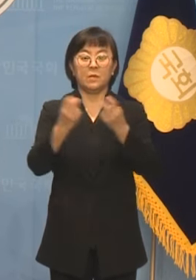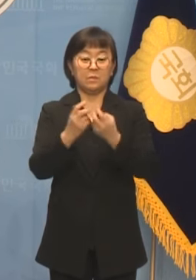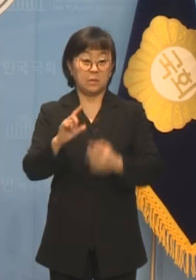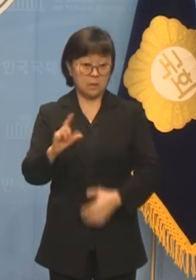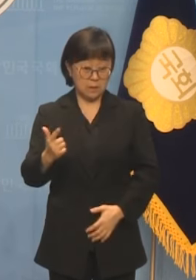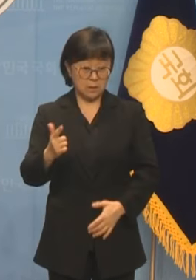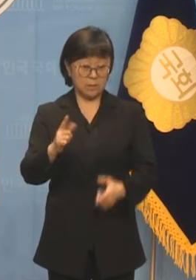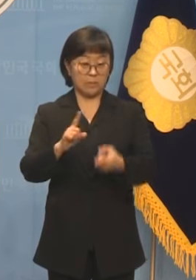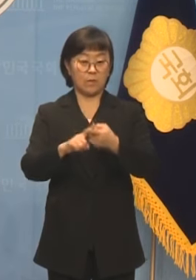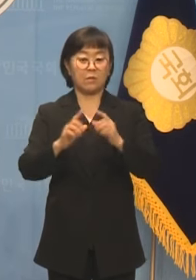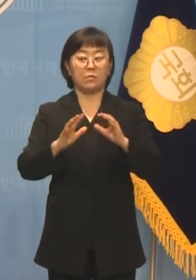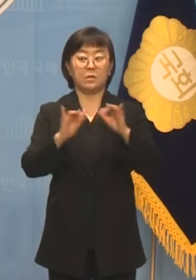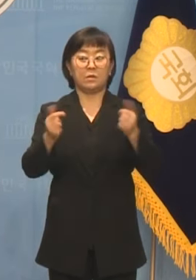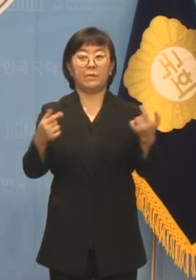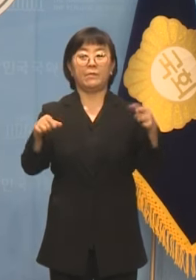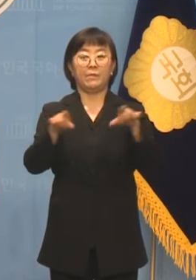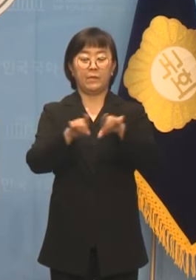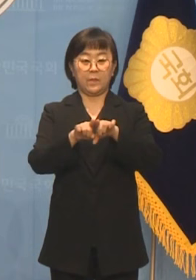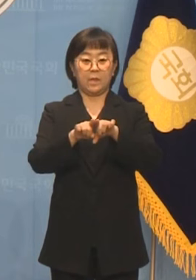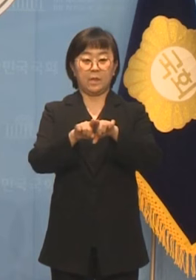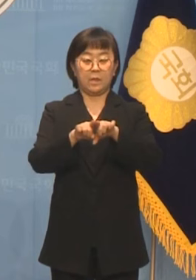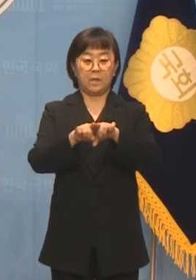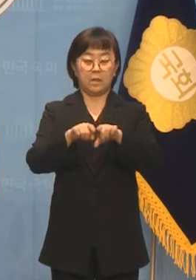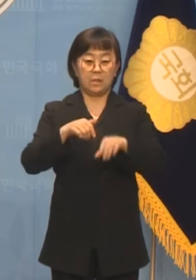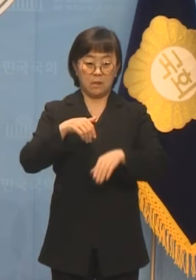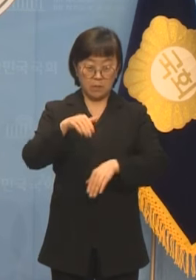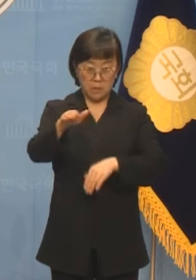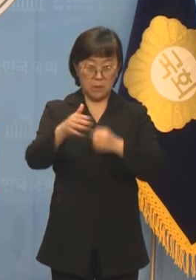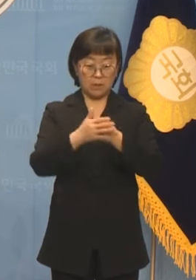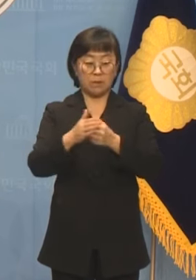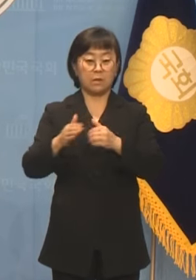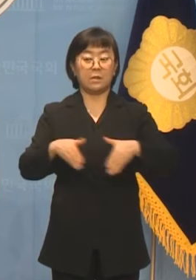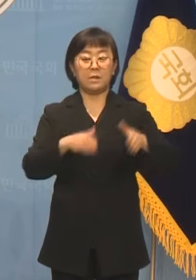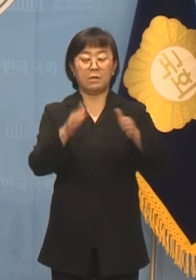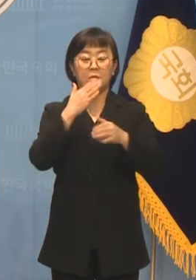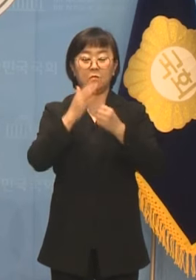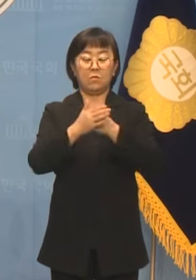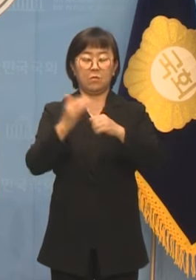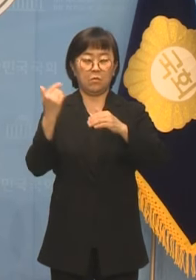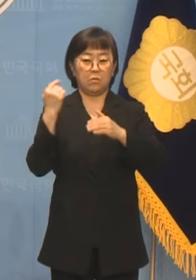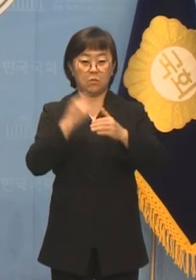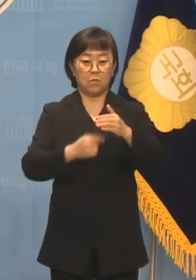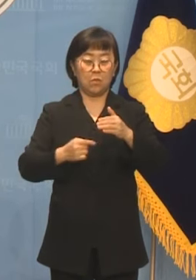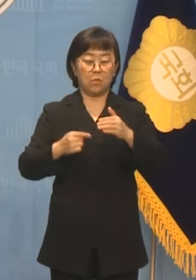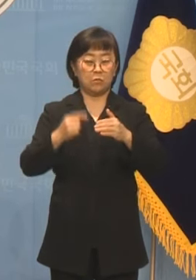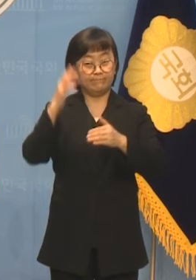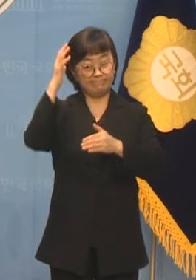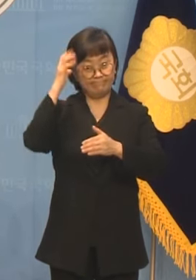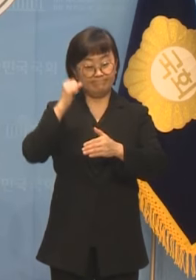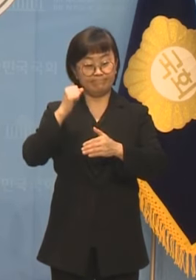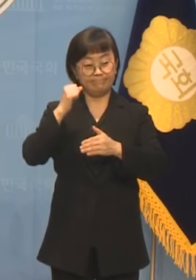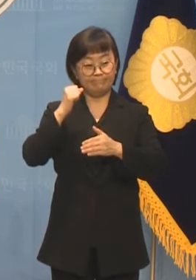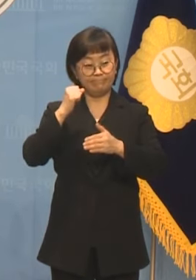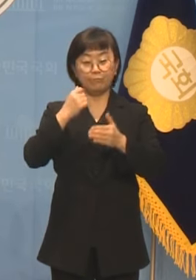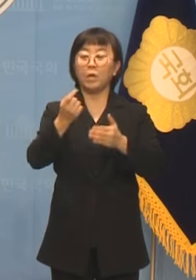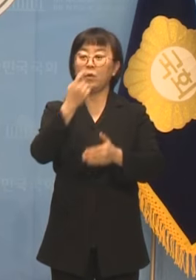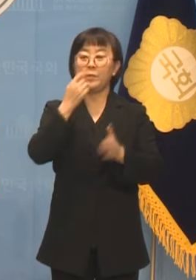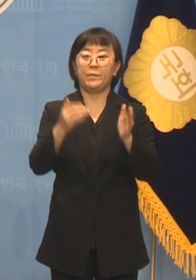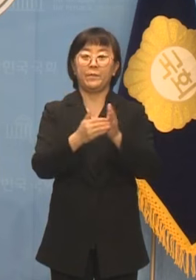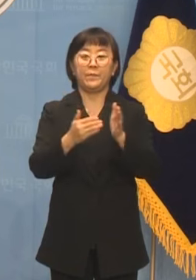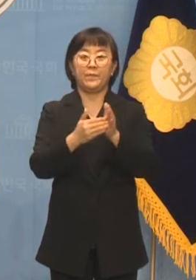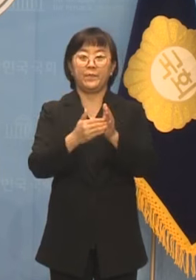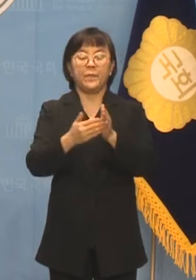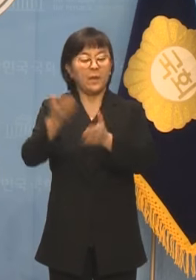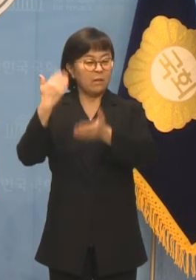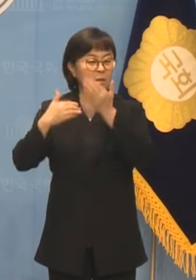국민과 함께 간다면 길이 된다는 것을 온몸으로 쇠득했습니다 무작정